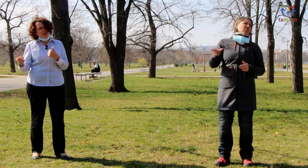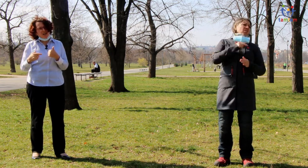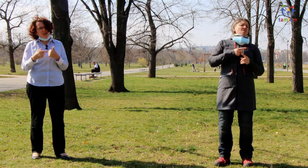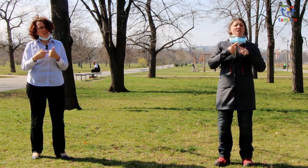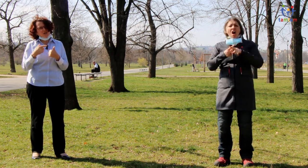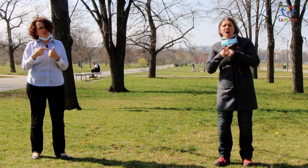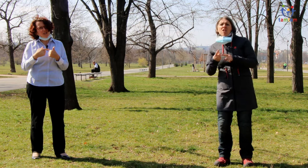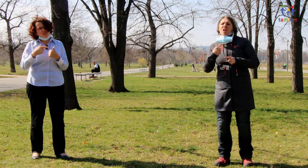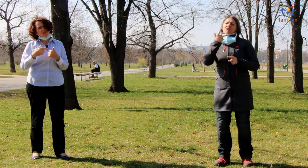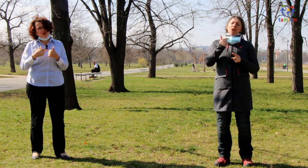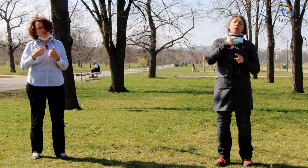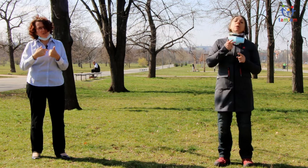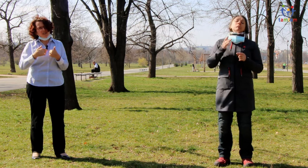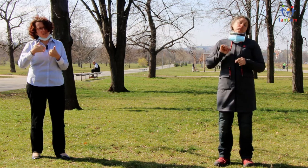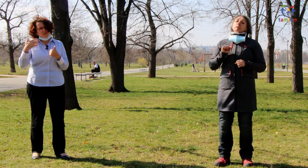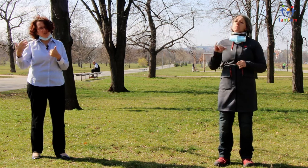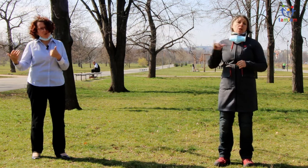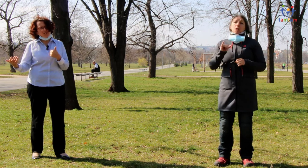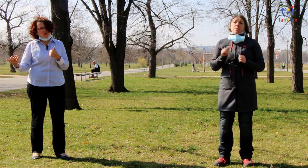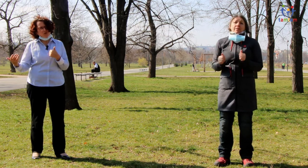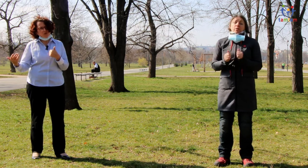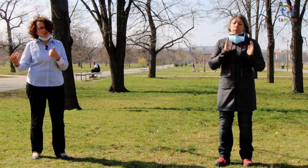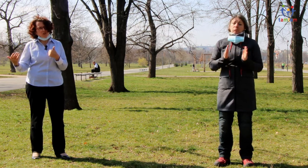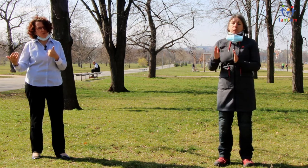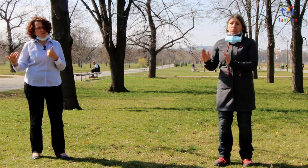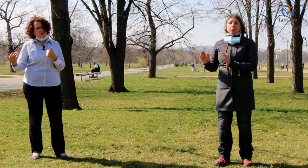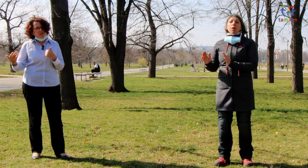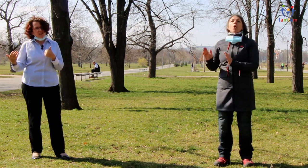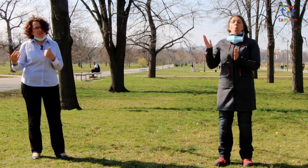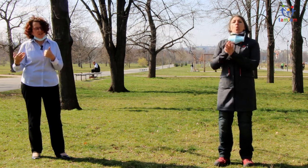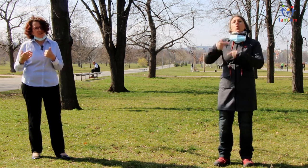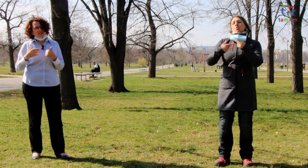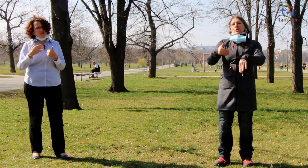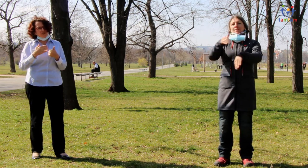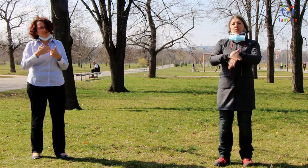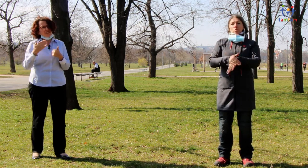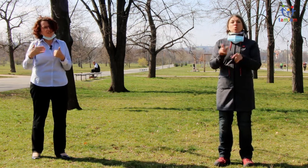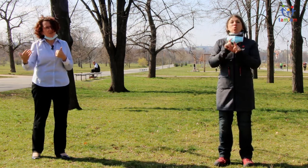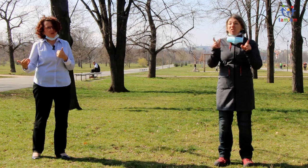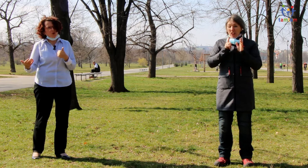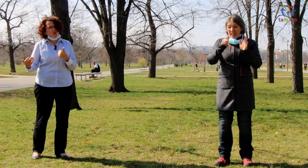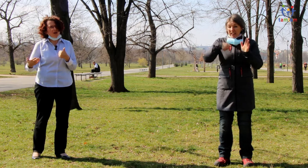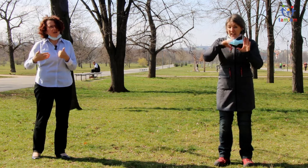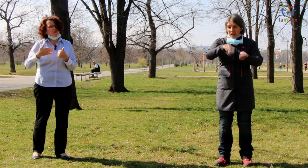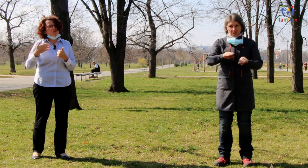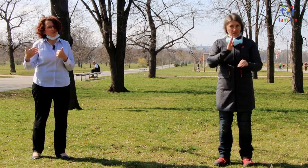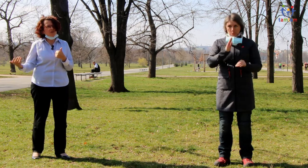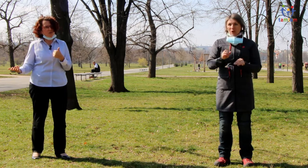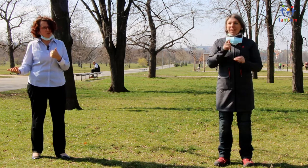A tím, že nás čeká patrně několik týdnů v tomto režimu, tak ty děti si zvyknou a už nad tím nebudou